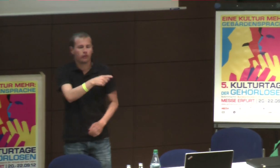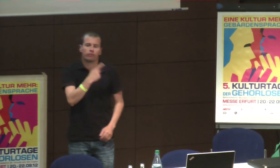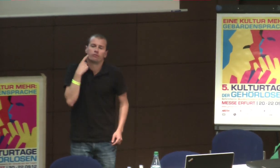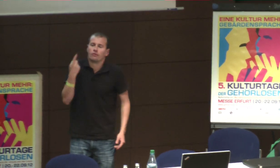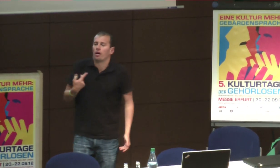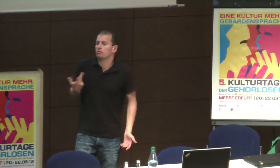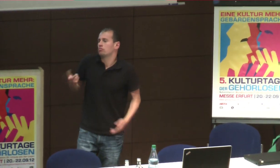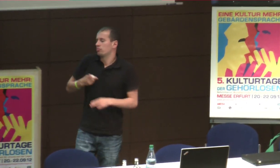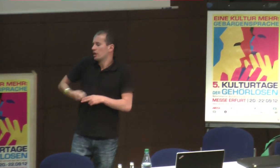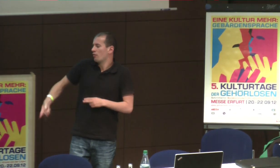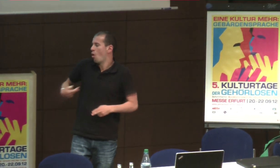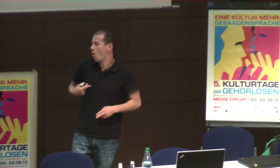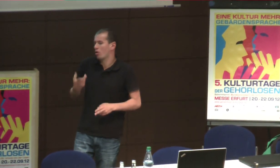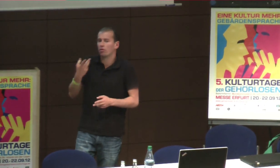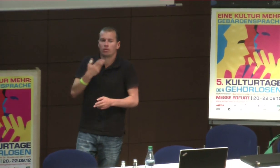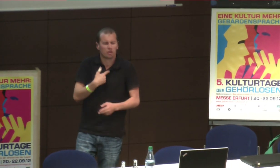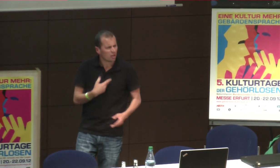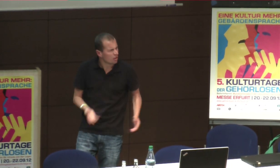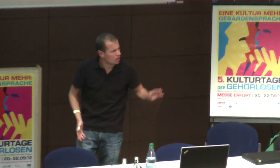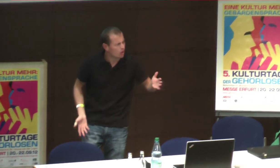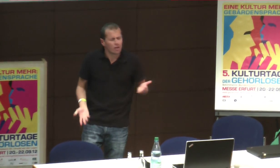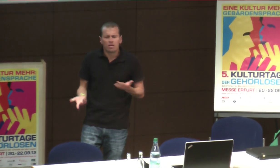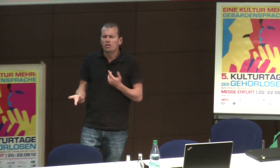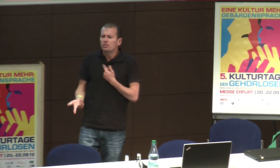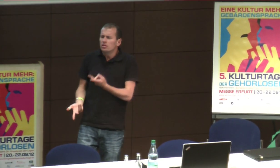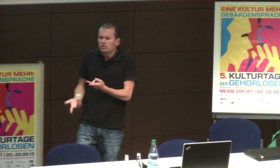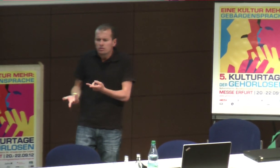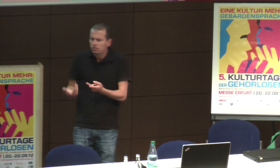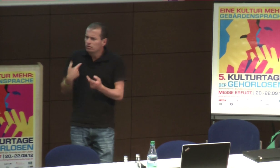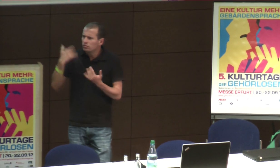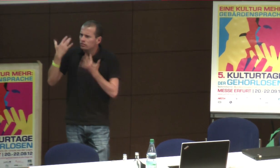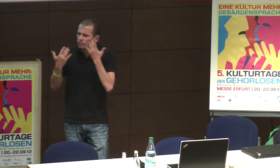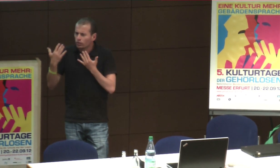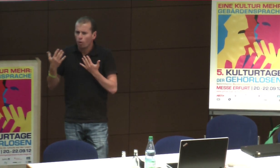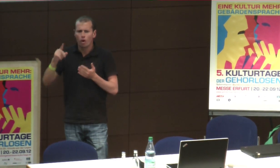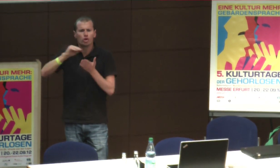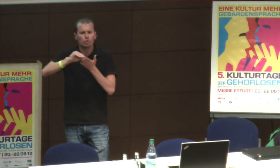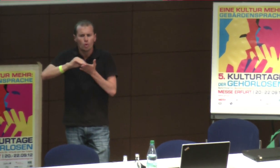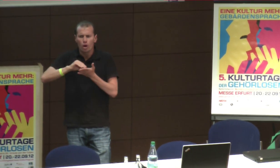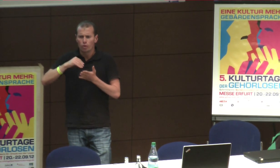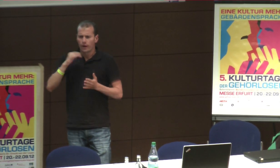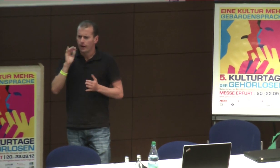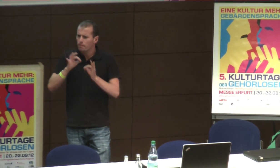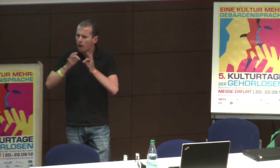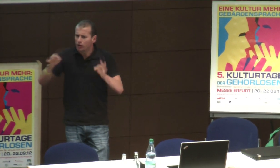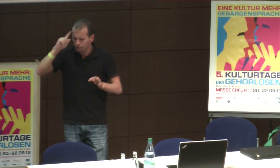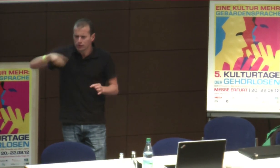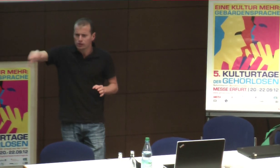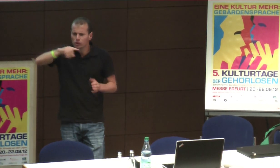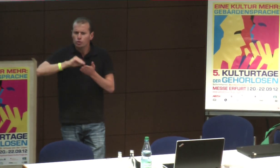da habe ich jetzt einen Kollegen gesagt, das ist so, und da hat der gesagt, nee, ich bin das gewohnt, das ist immer so, und da habe ich gesagt, das ist ja unglaublich, also, in der Schule